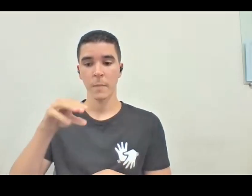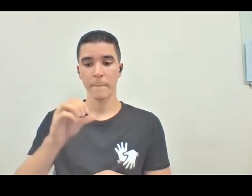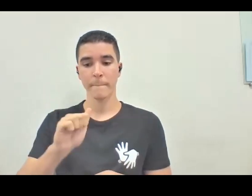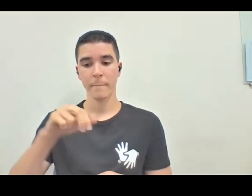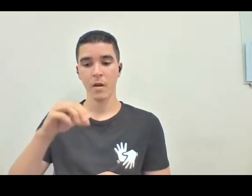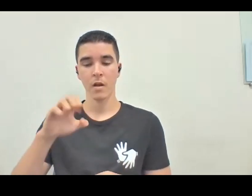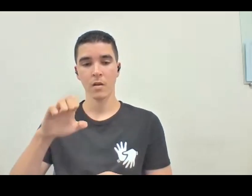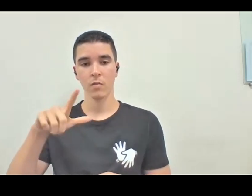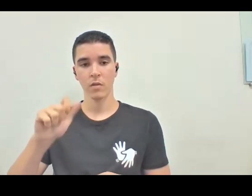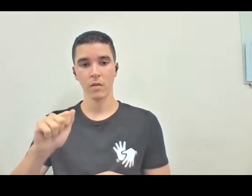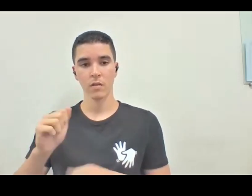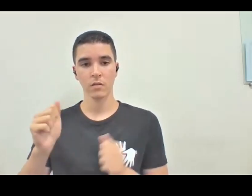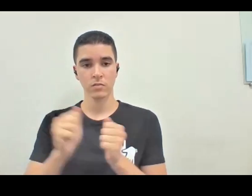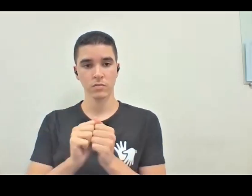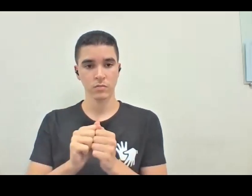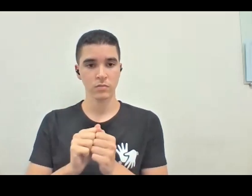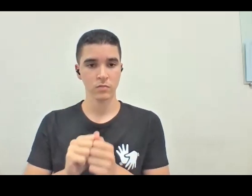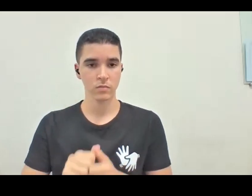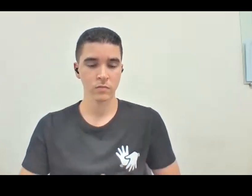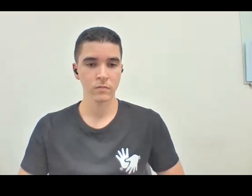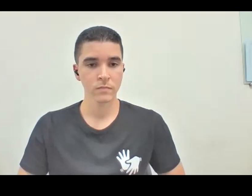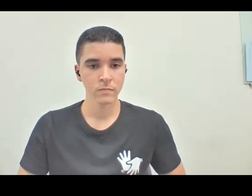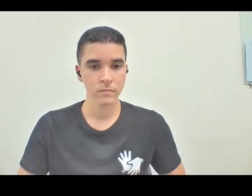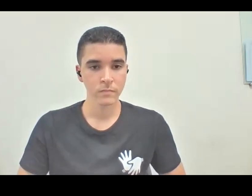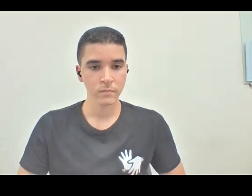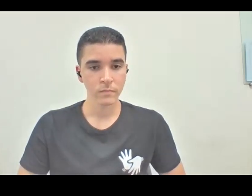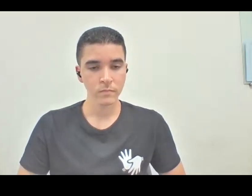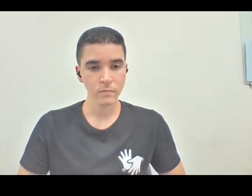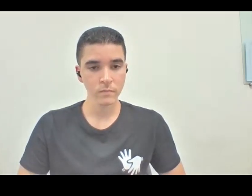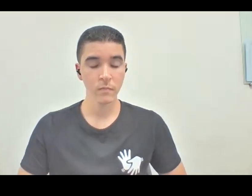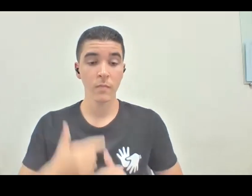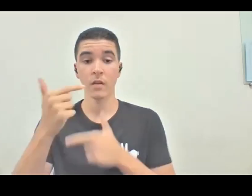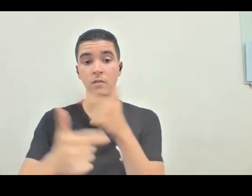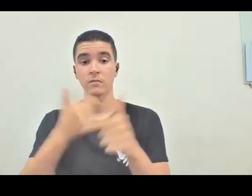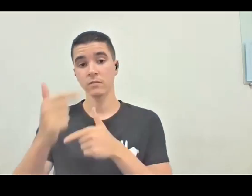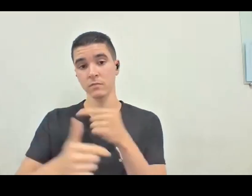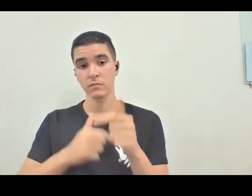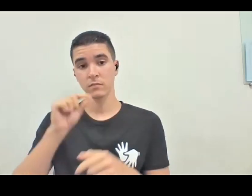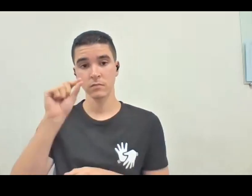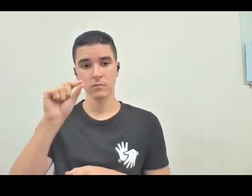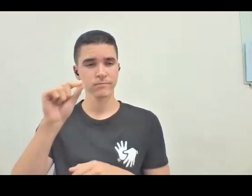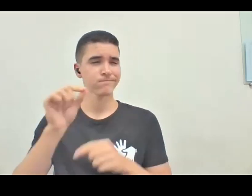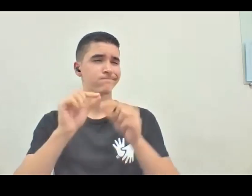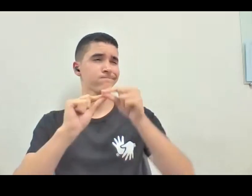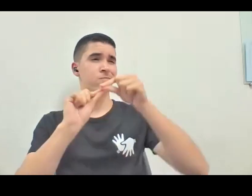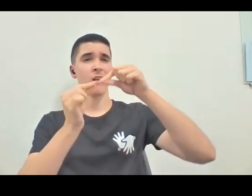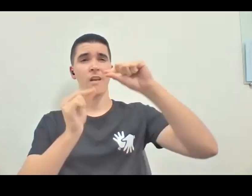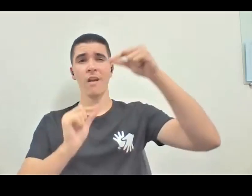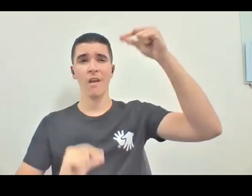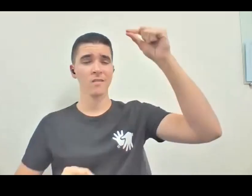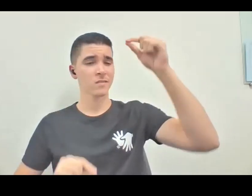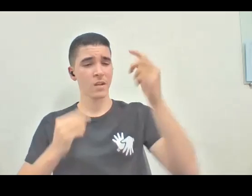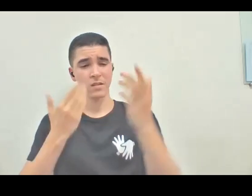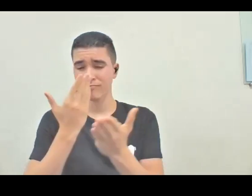fazer, já foi publicado, que é um trabalho extenso que elas fizeram durante anos sobre